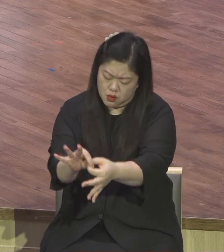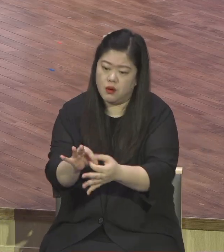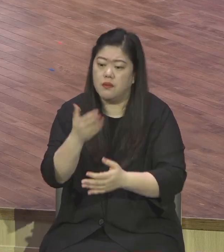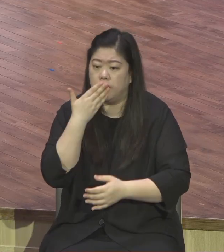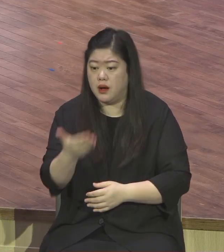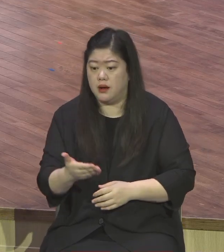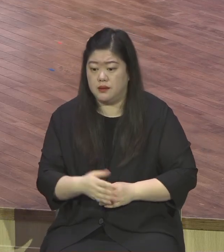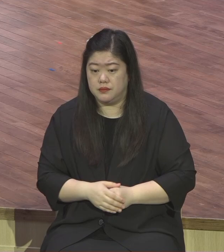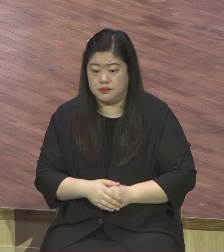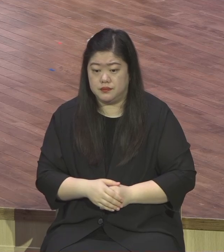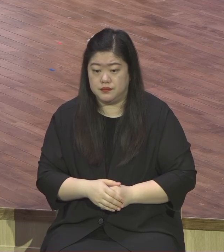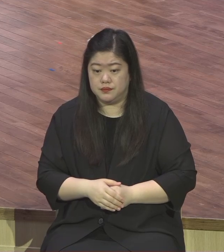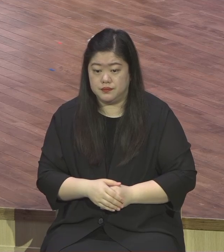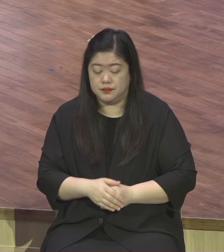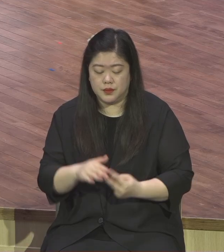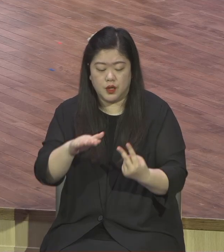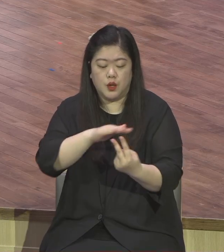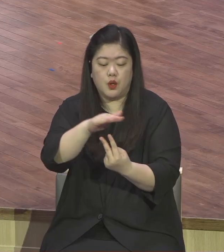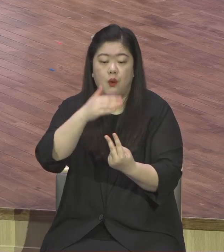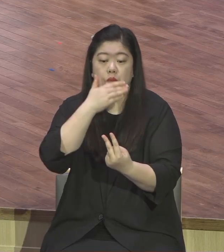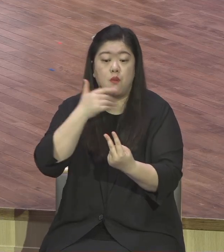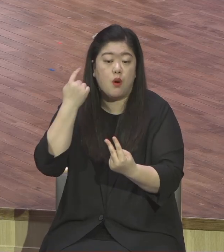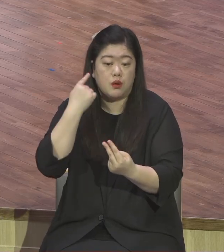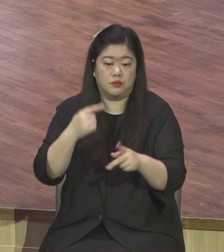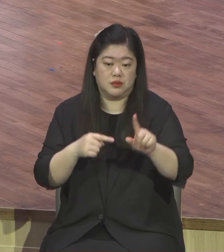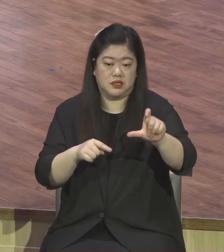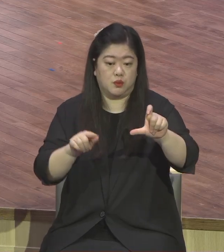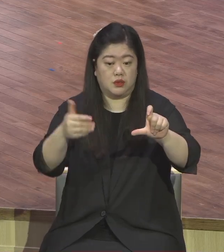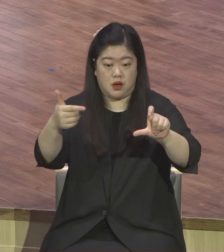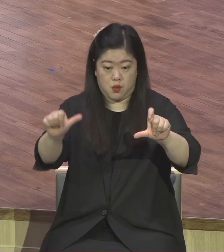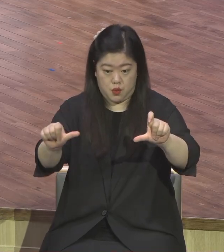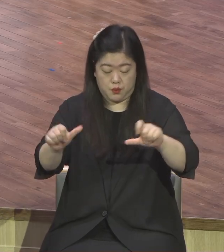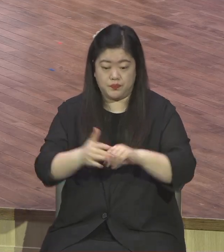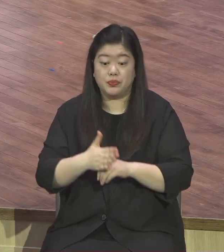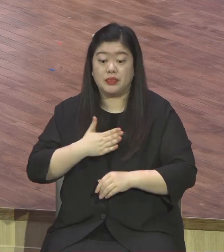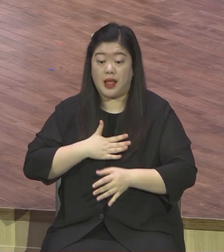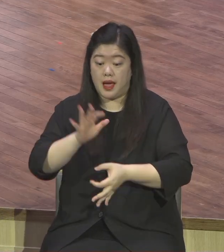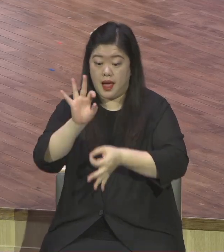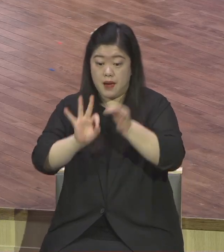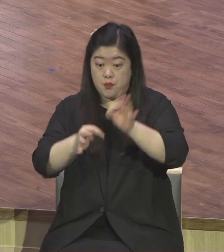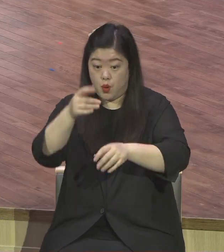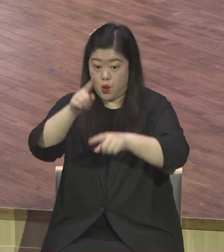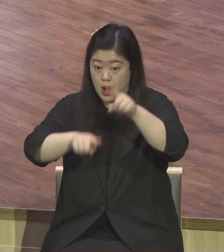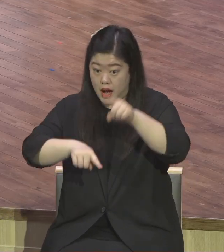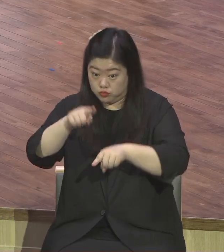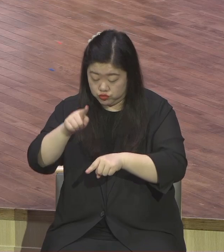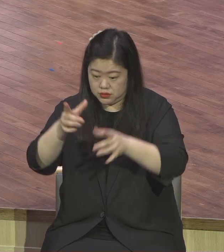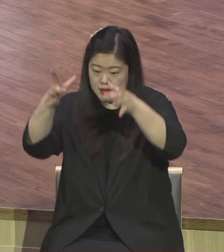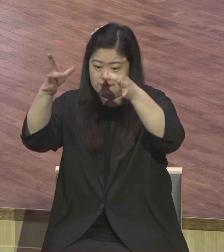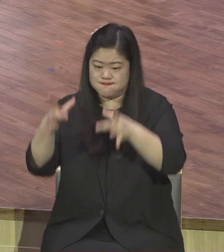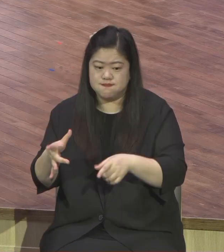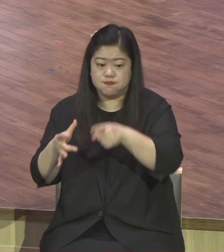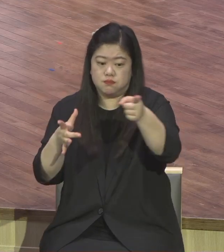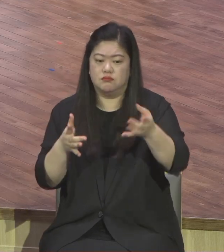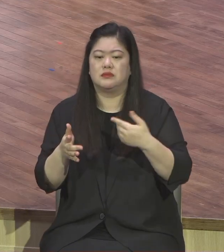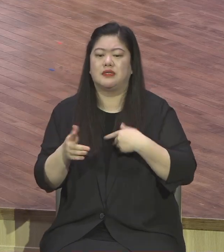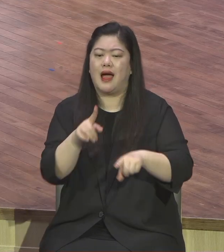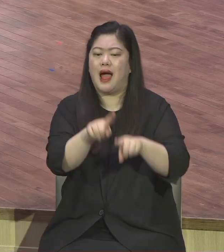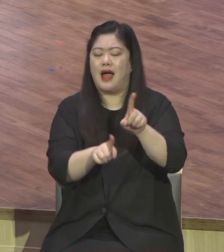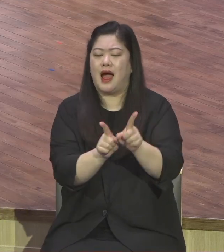요한복음 15장 5절에 말씀하셨습니다 나는 포도나무요 너희는 가지라 그가 내 안에 내가 그 안에 그 안에 사람이